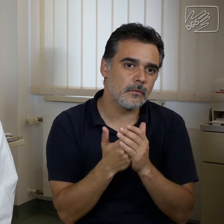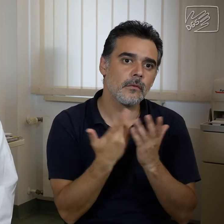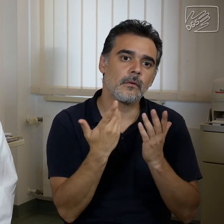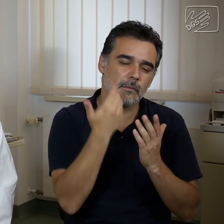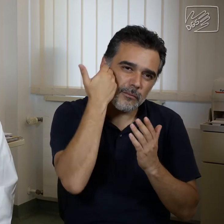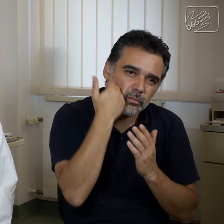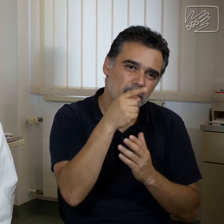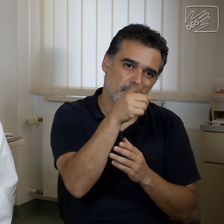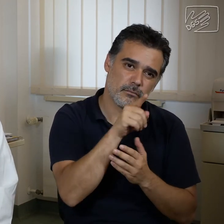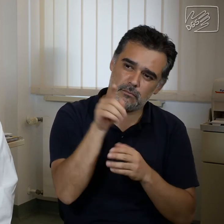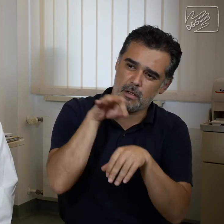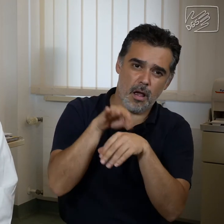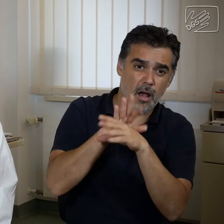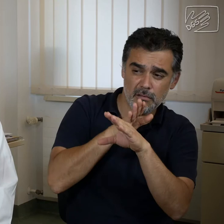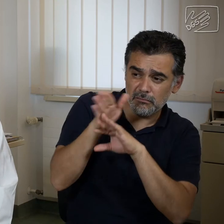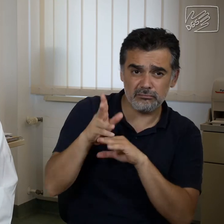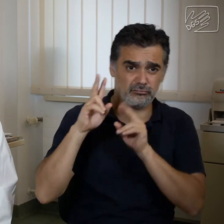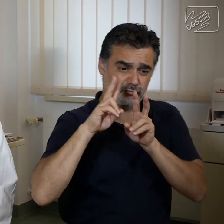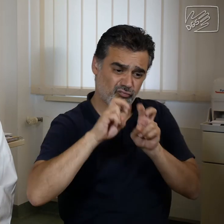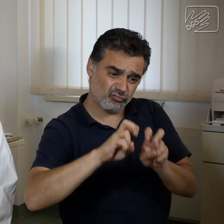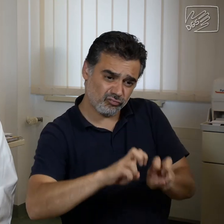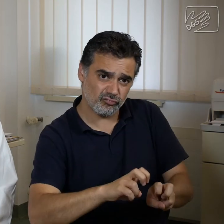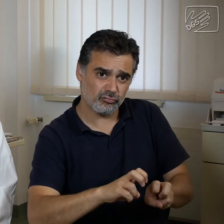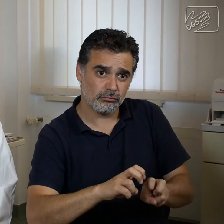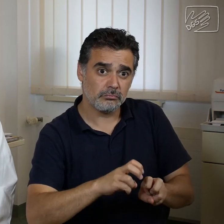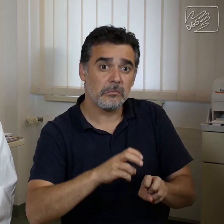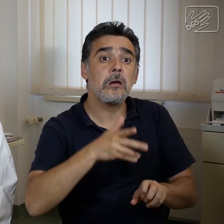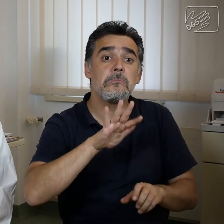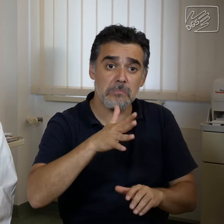Arzt, lasst euch untersuchen und manchmal kann man sich auch impfen lassen.